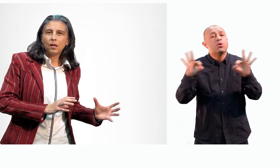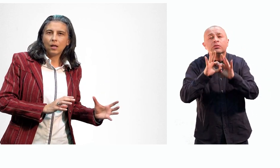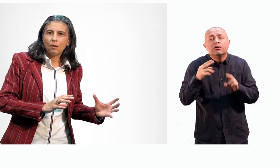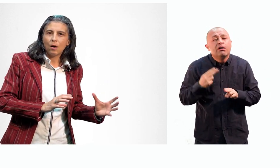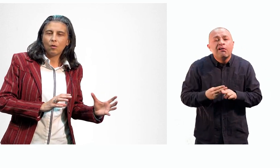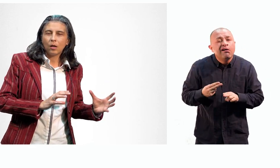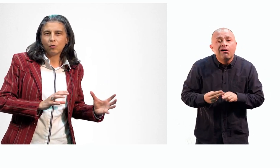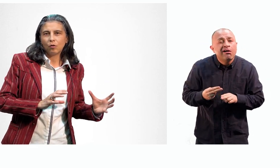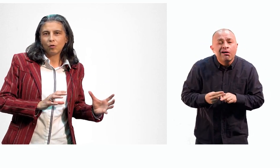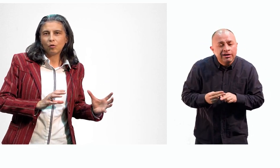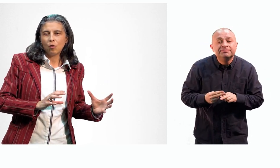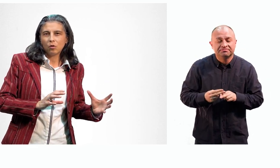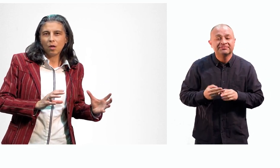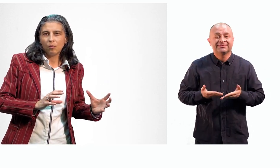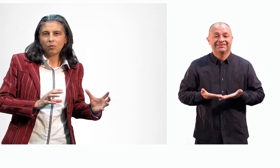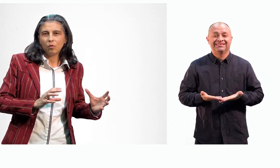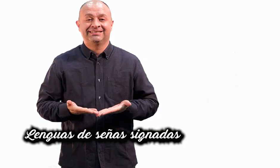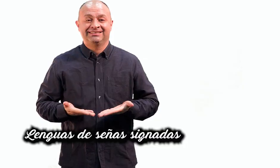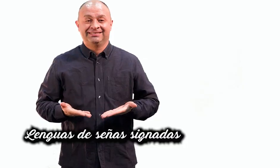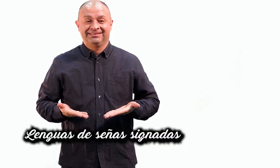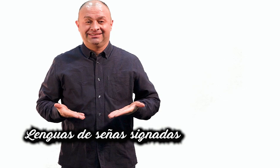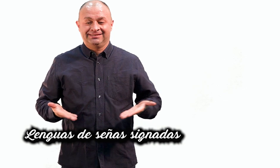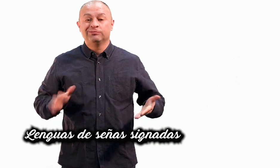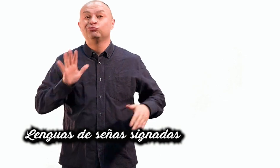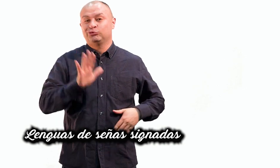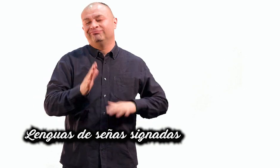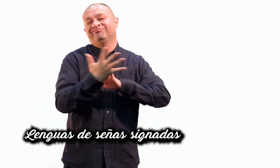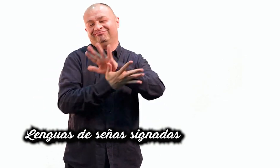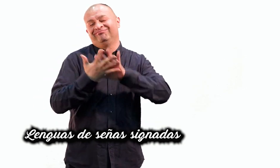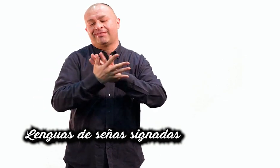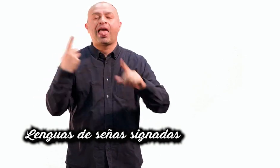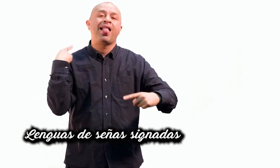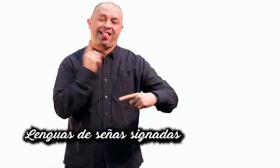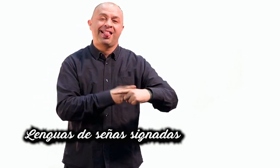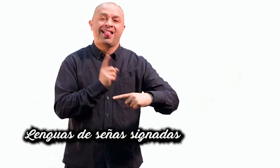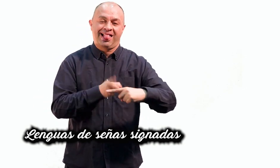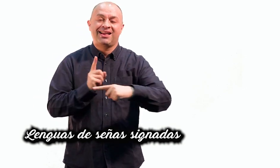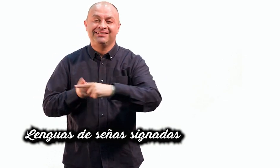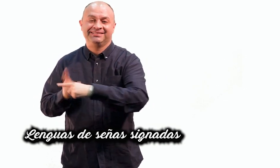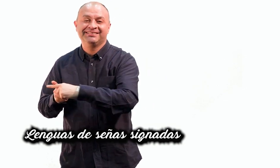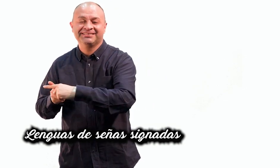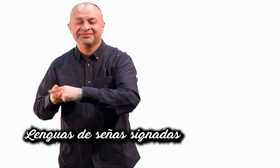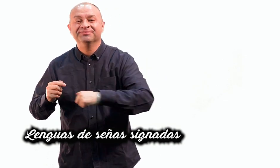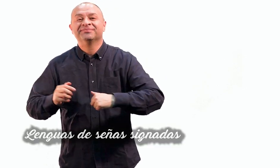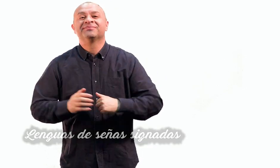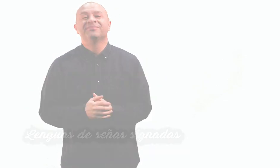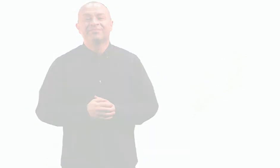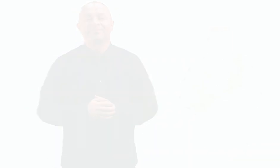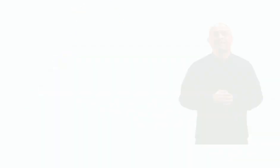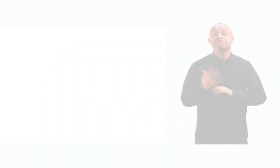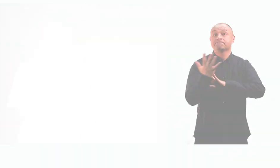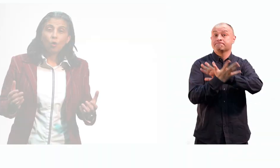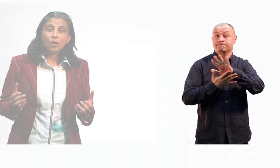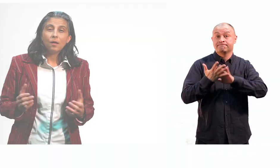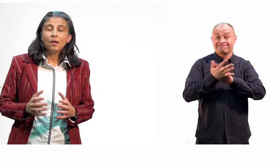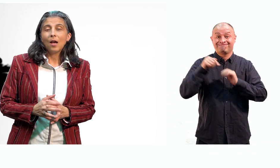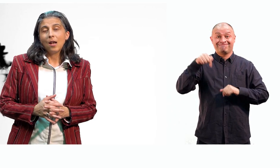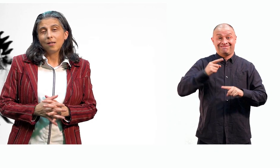de trabajo que nosotros conocemos como las lenguas de señas signadas. Hoy en día, las